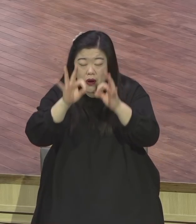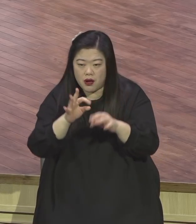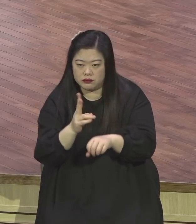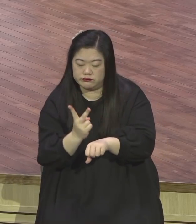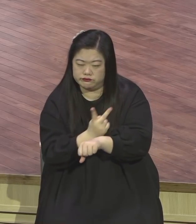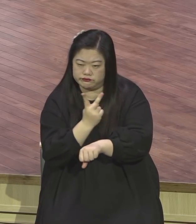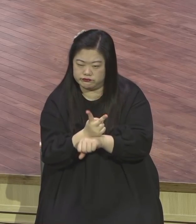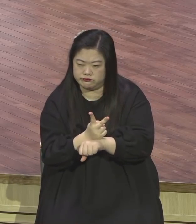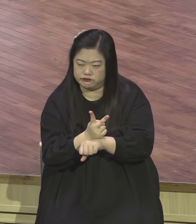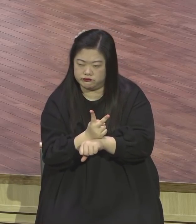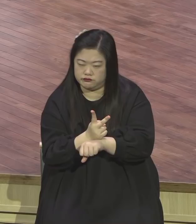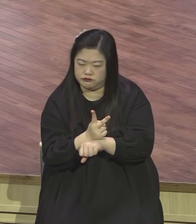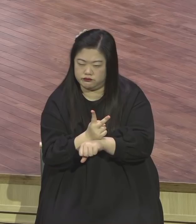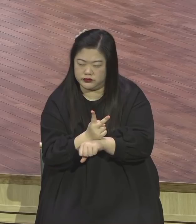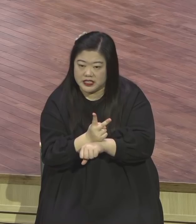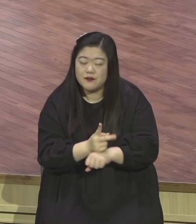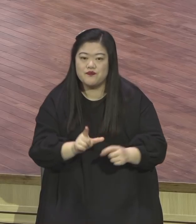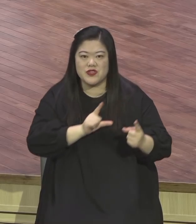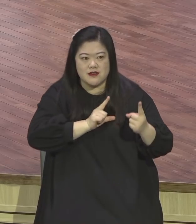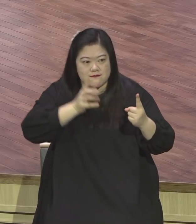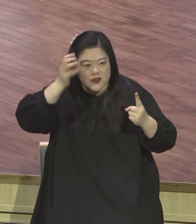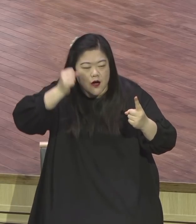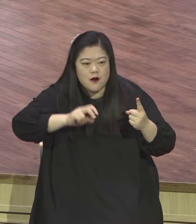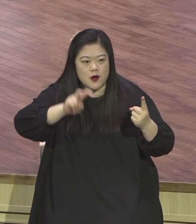이름 외우고 노래 뭘 부르다 외우고